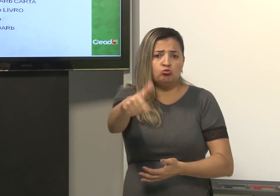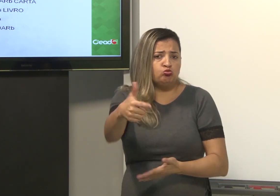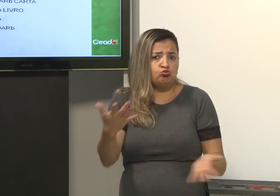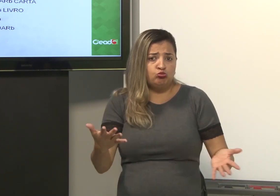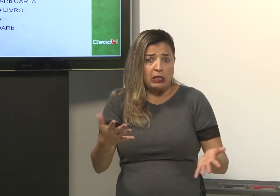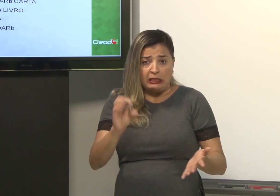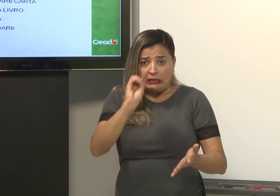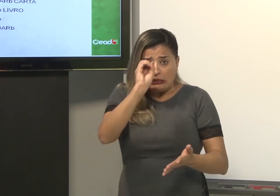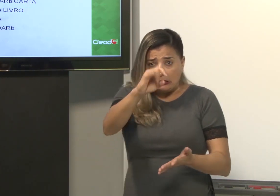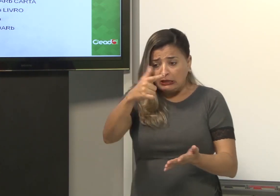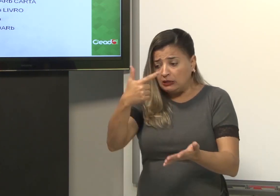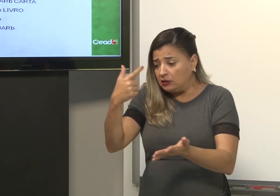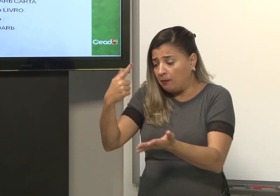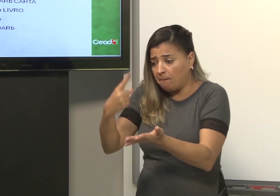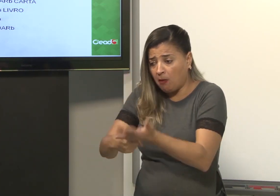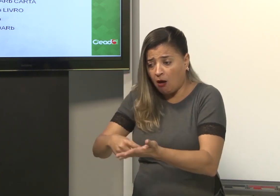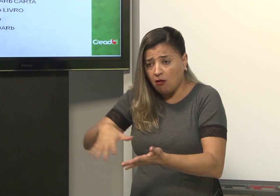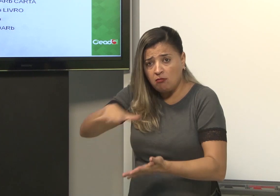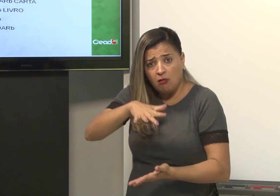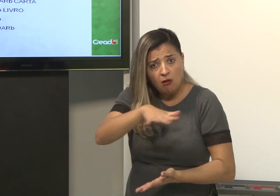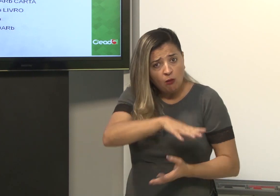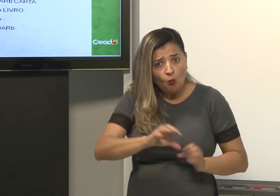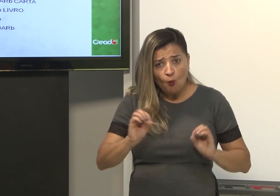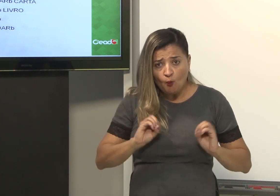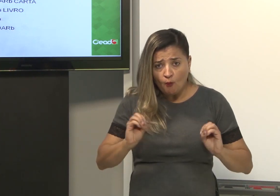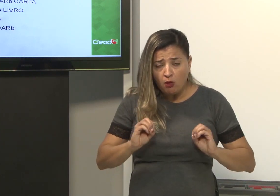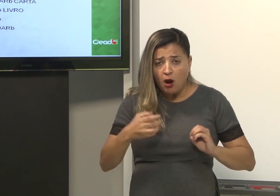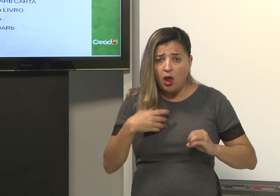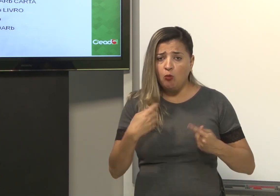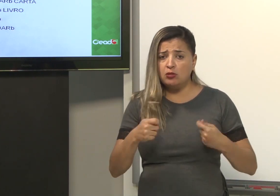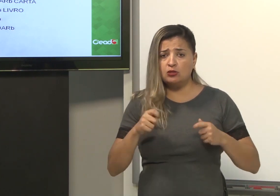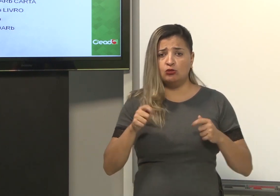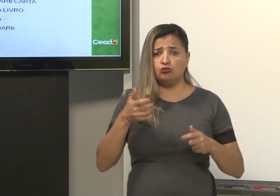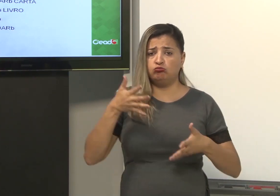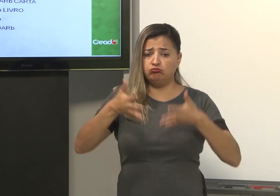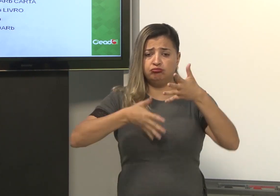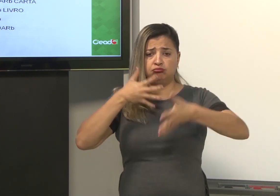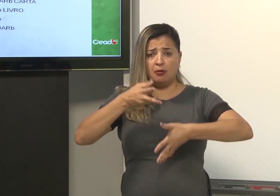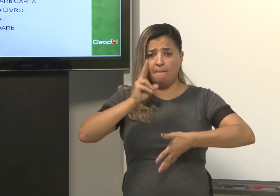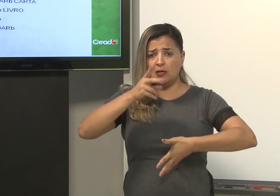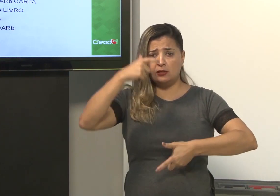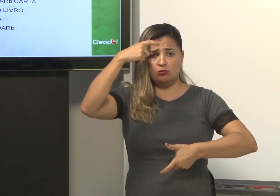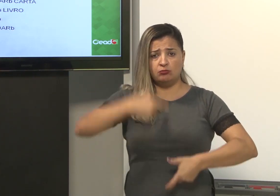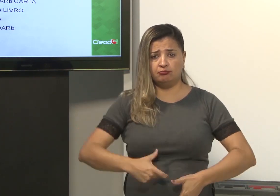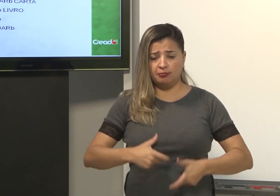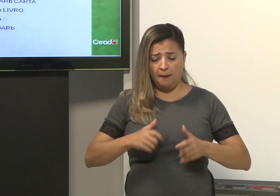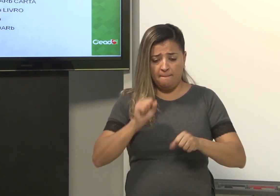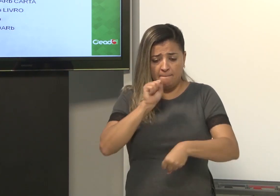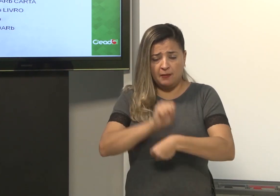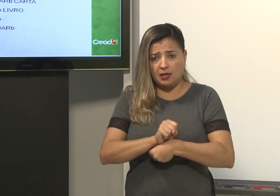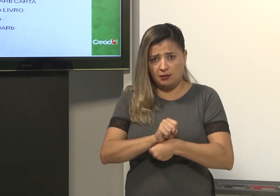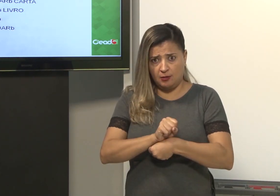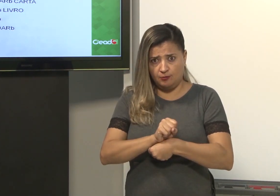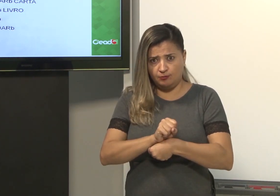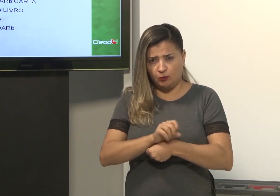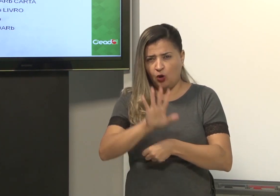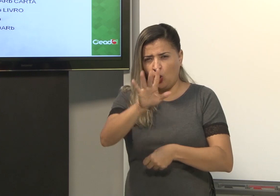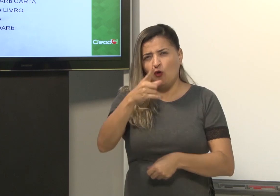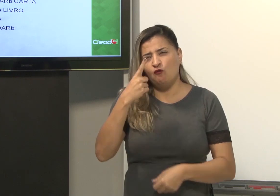espaço de A e B. O espaço de um, o espaço do outro. Eu preciso, na minha sinalização, ficar